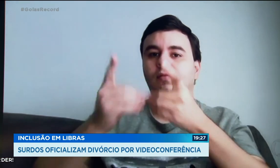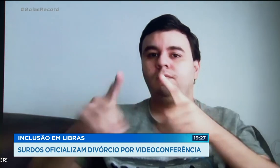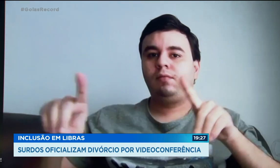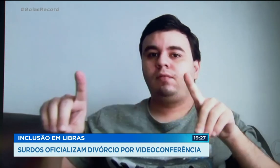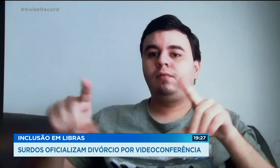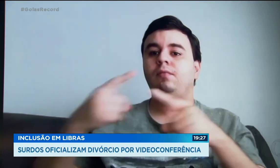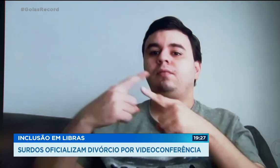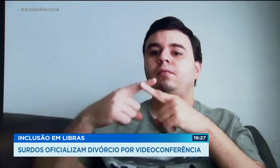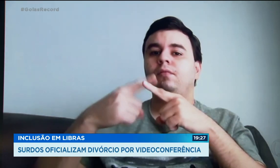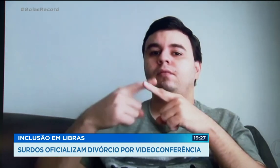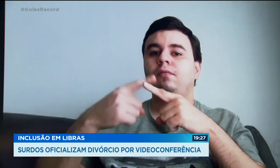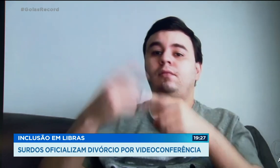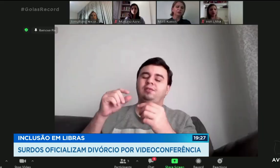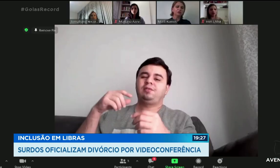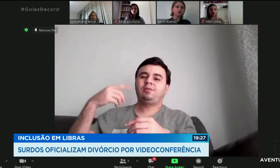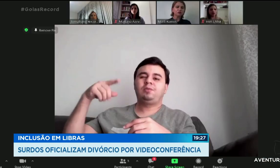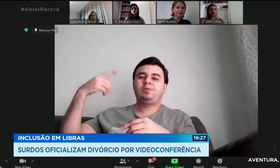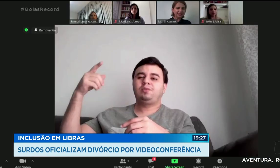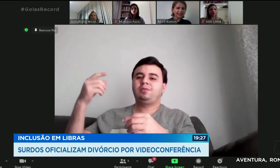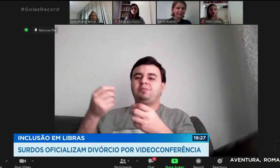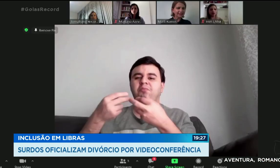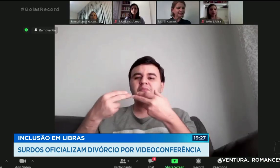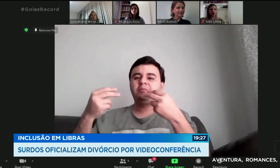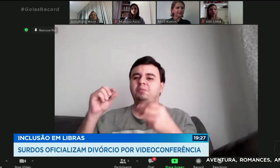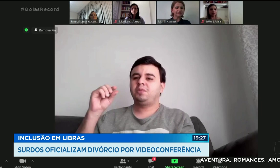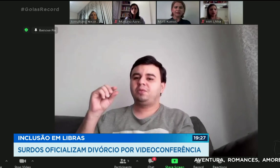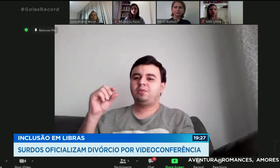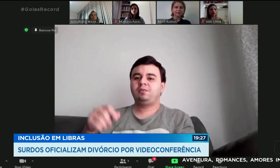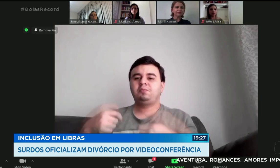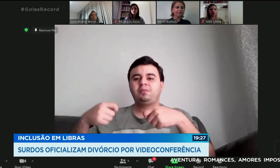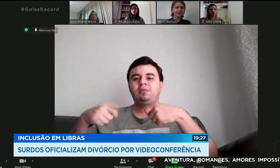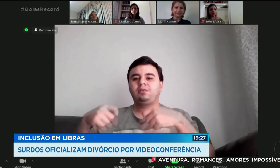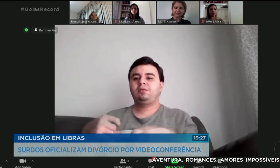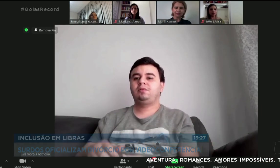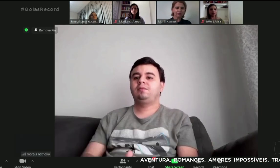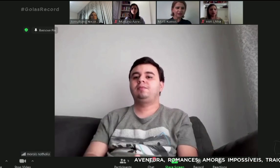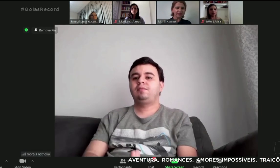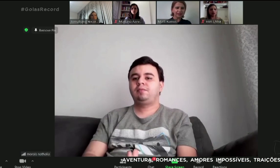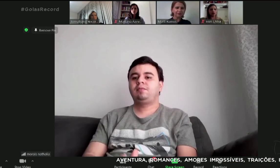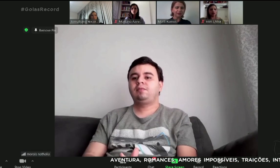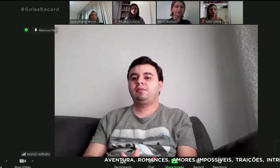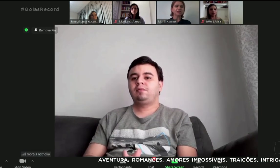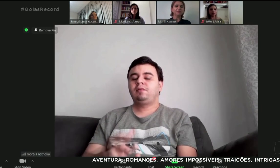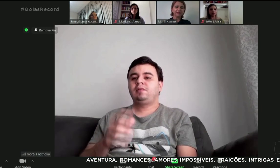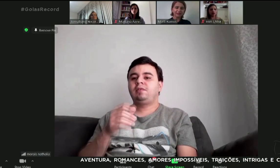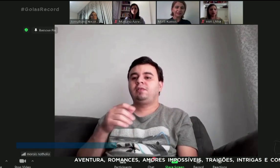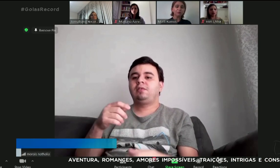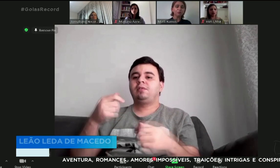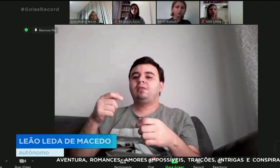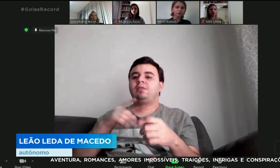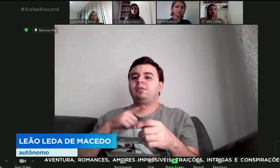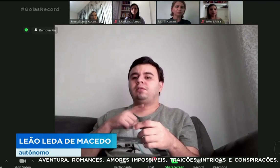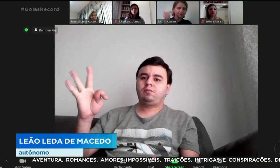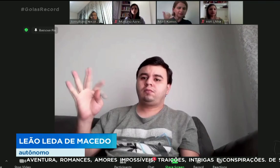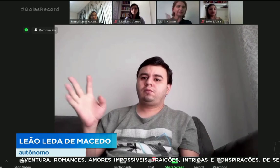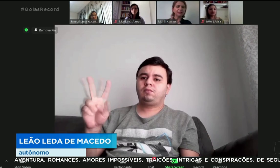seria um grande avanço. Nos hospitais, não temos a presença do intérprete e precisa muito. Também